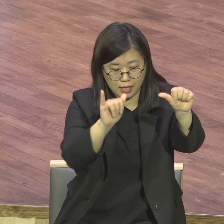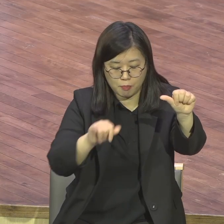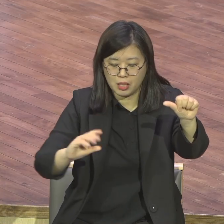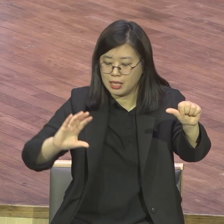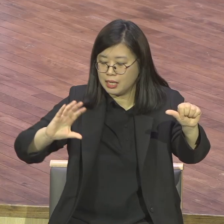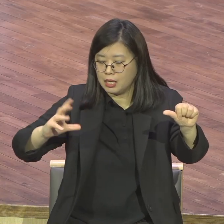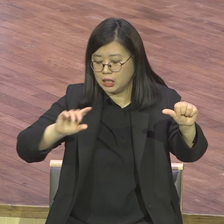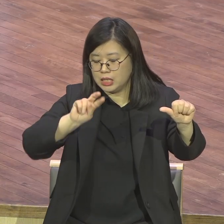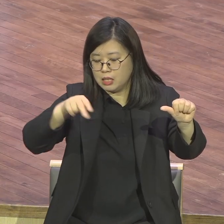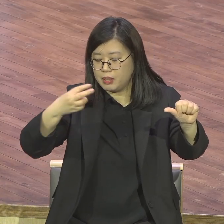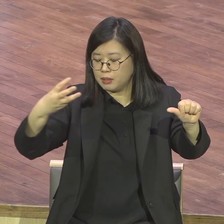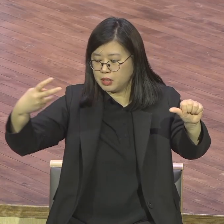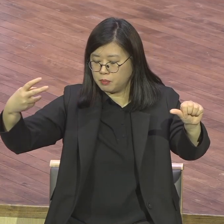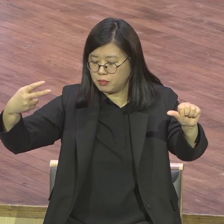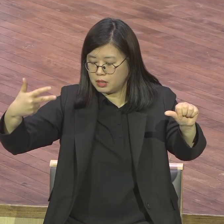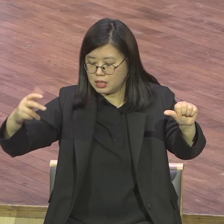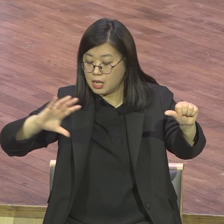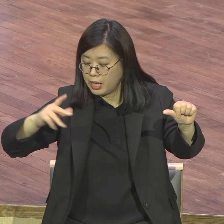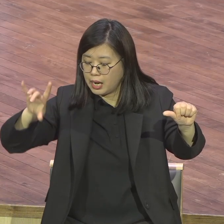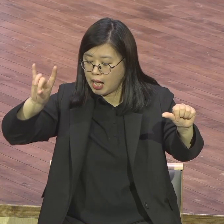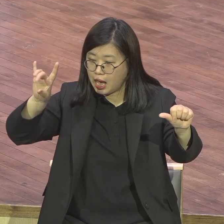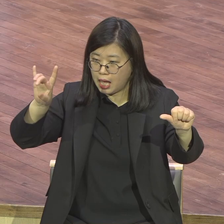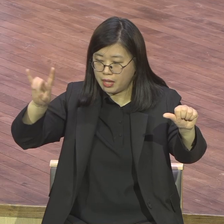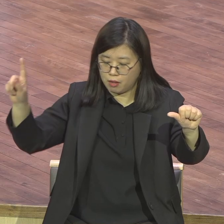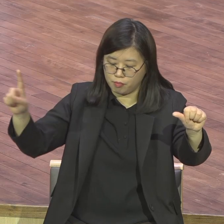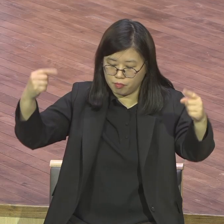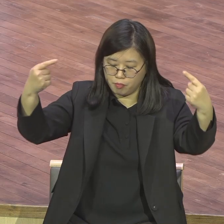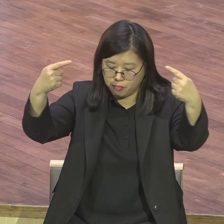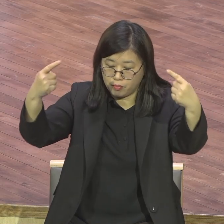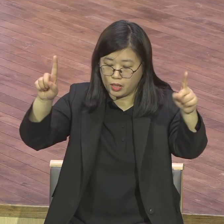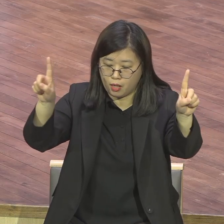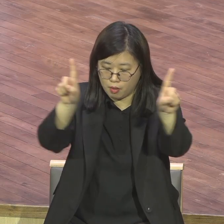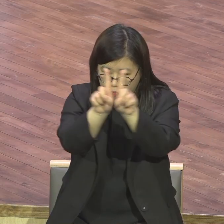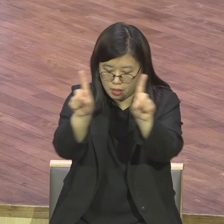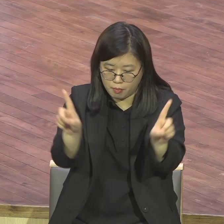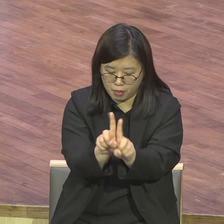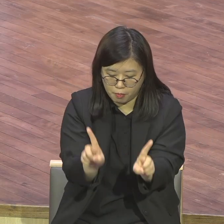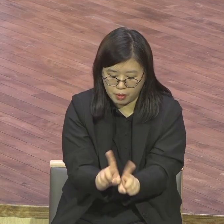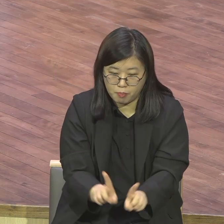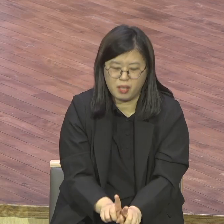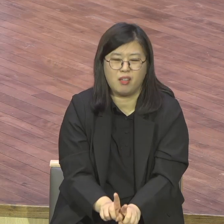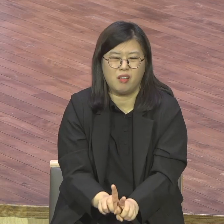아웃풋 들어가는 게 나올 게 있지 미리 이주세요